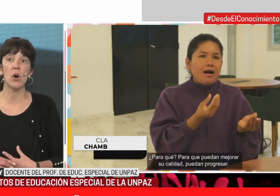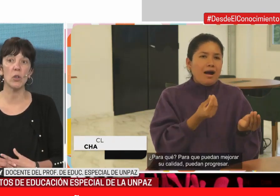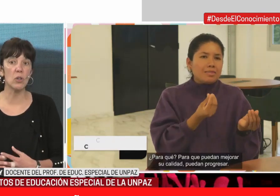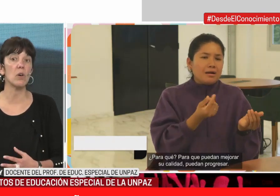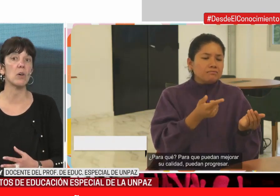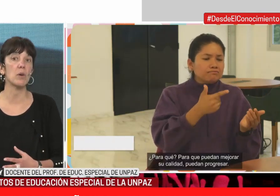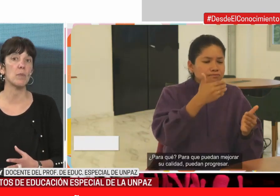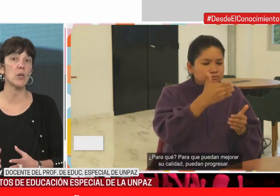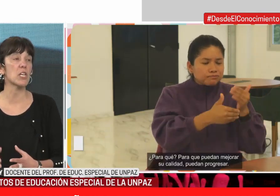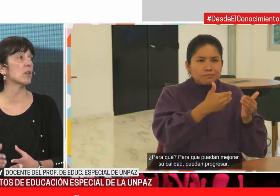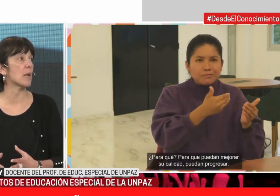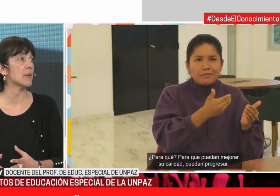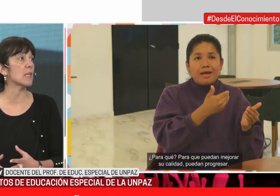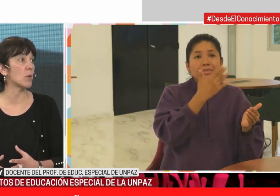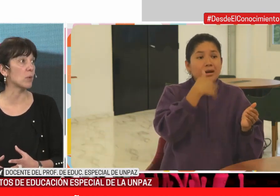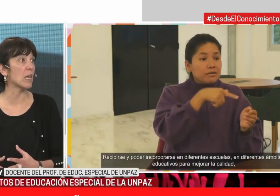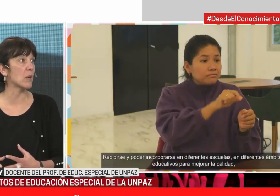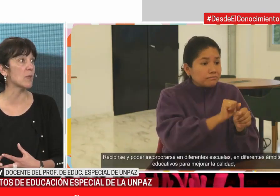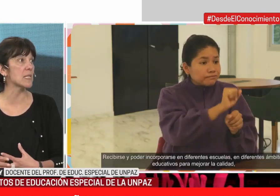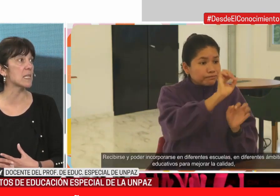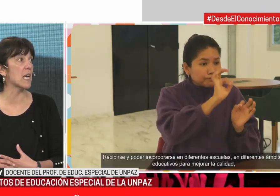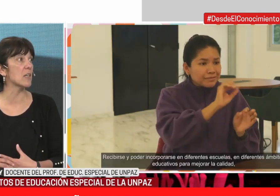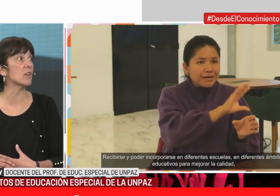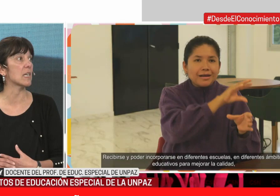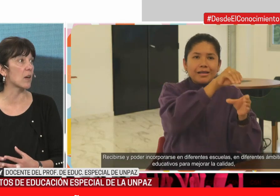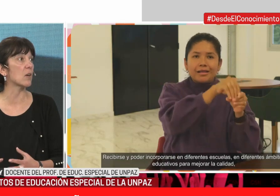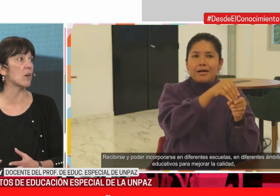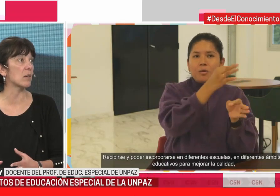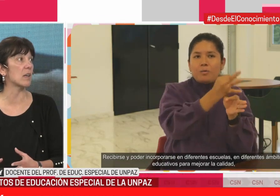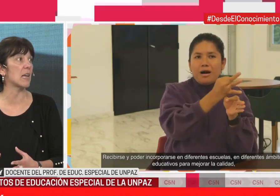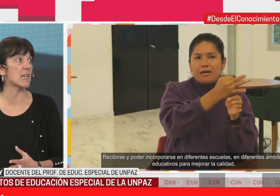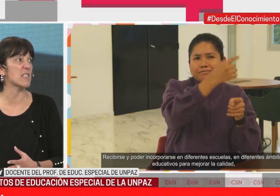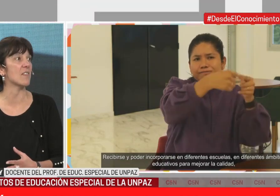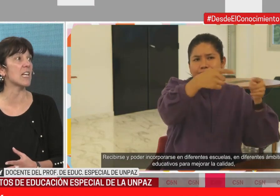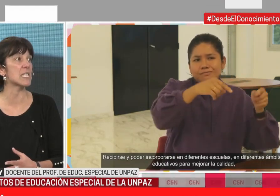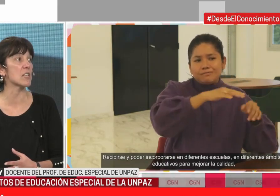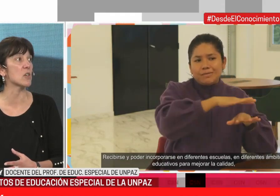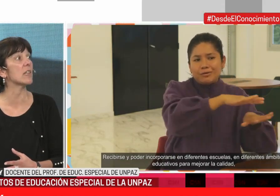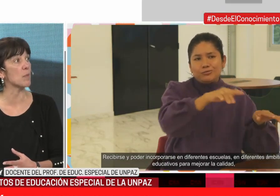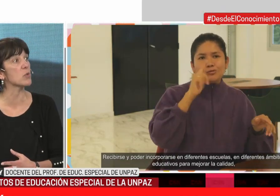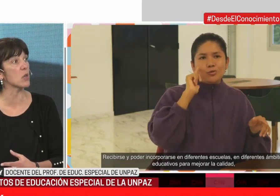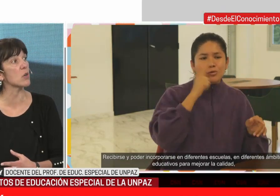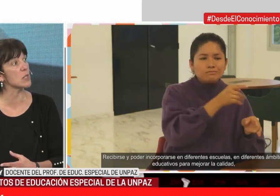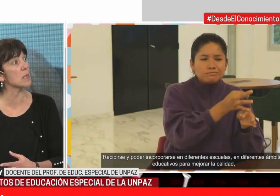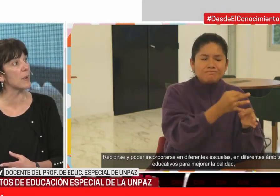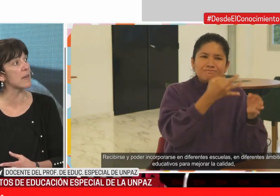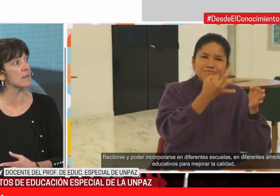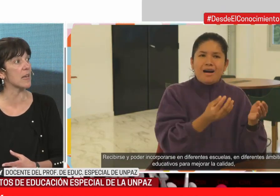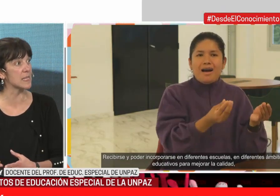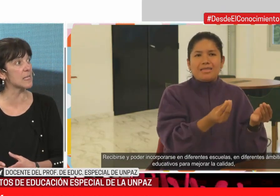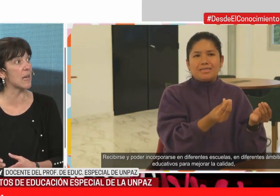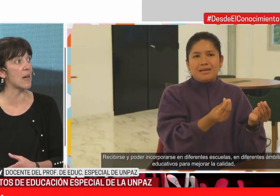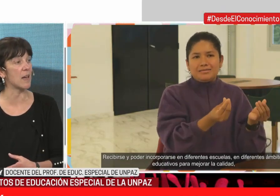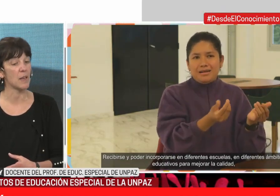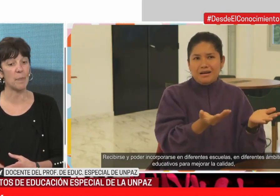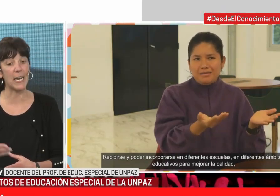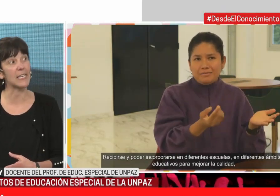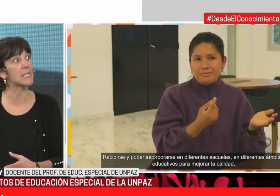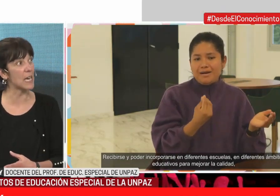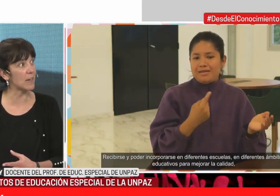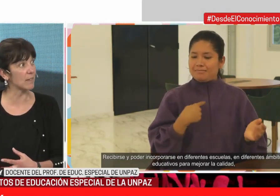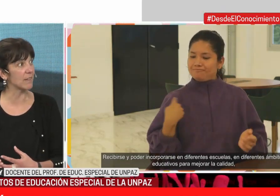Y otro proyecto, también de voluntariado universitario, tiene que ver con la accesibilización del Museo de José C. Paz. Ese está